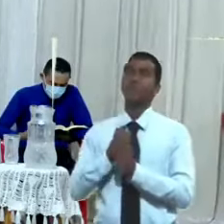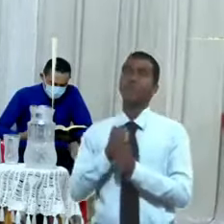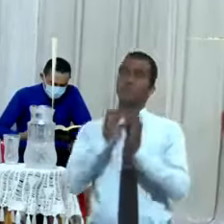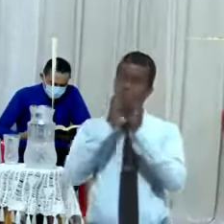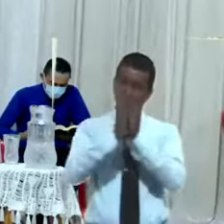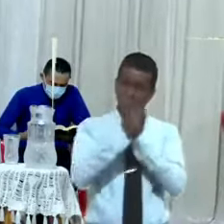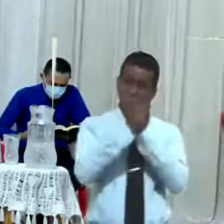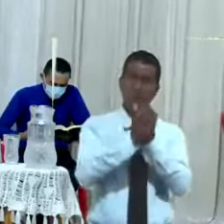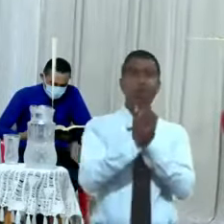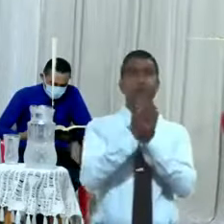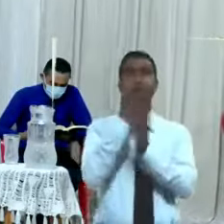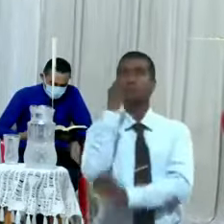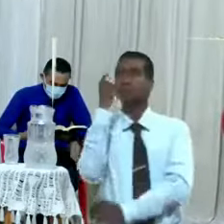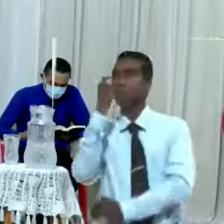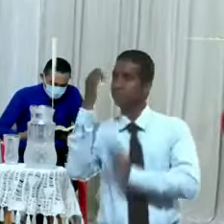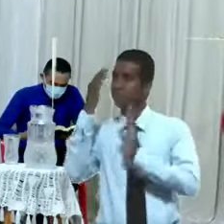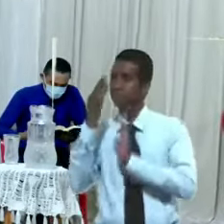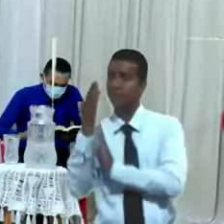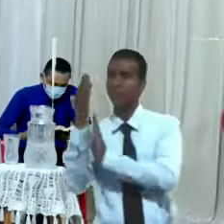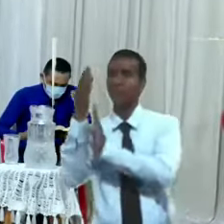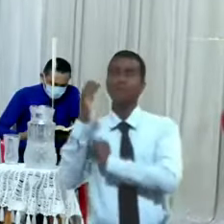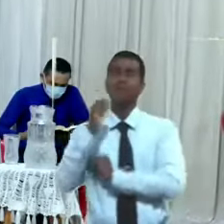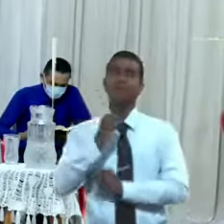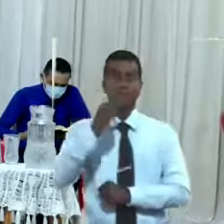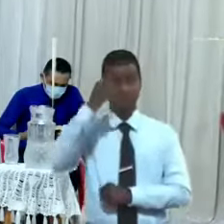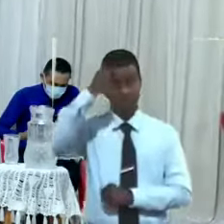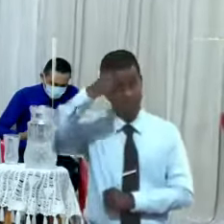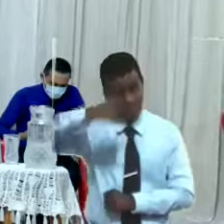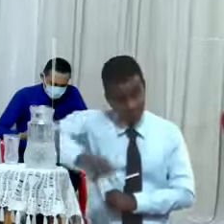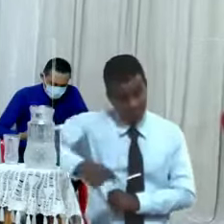mi rostro, y se convirtieran de sus malos caminos.